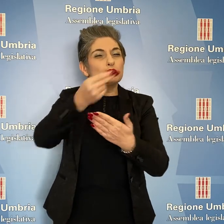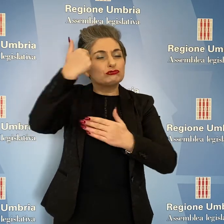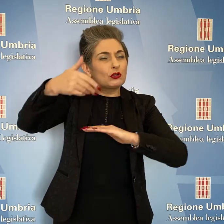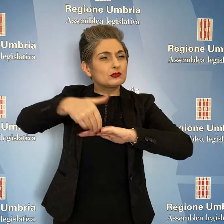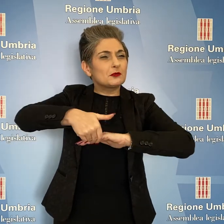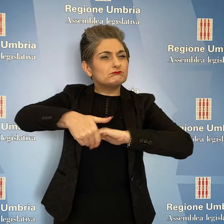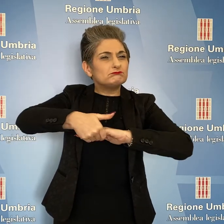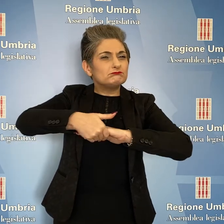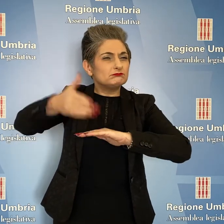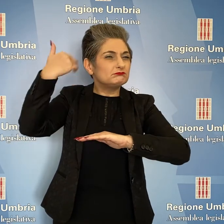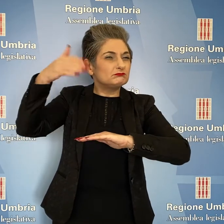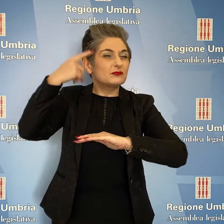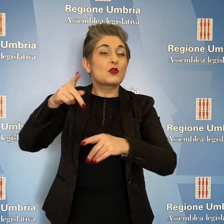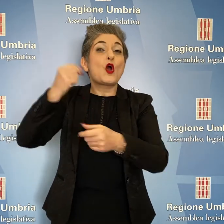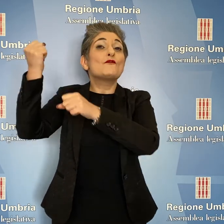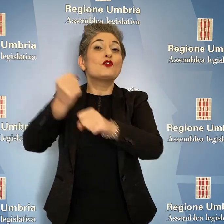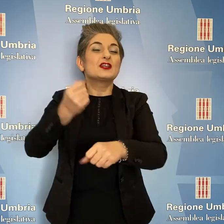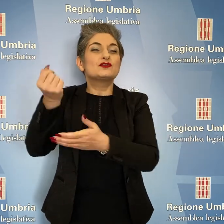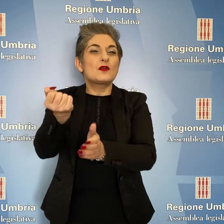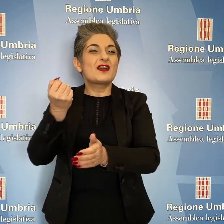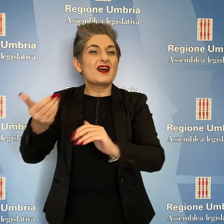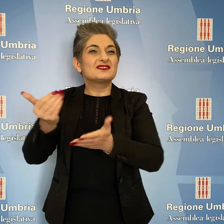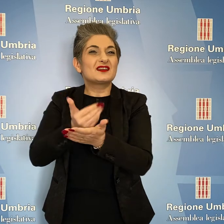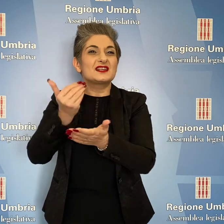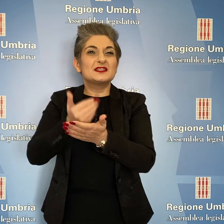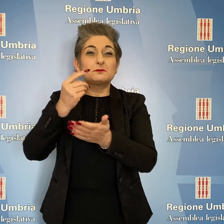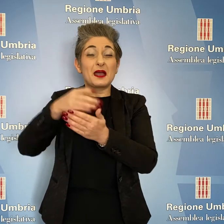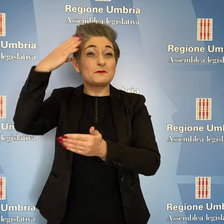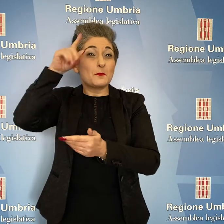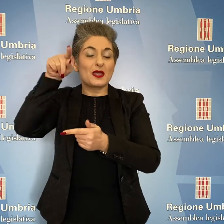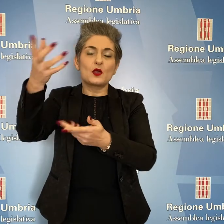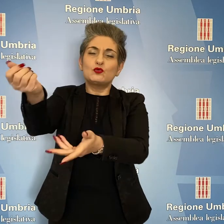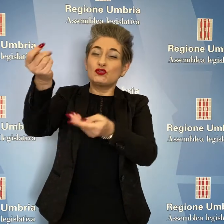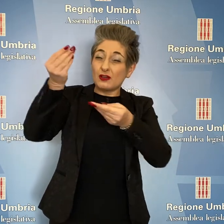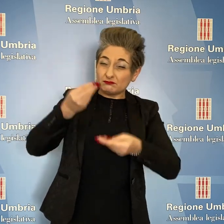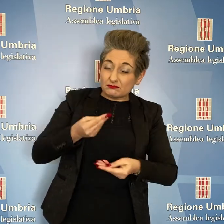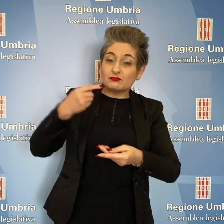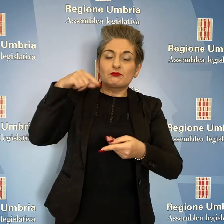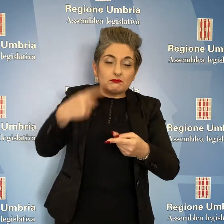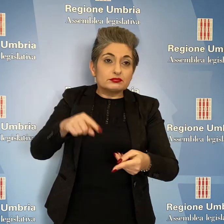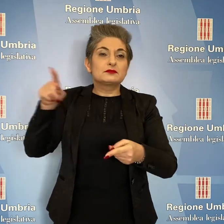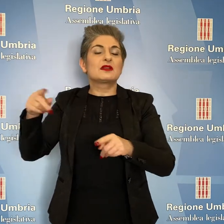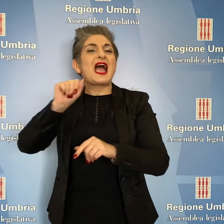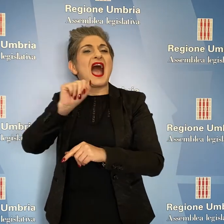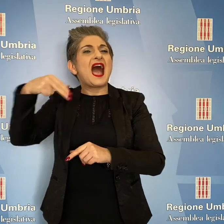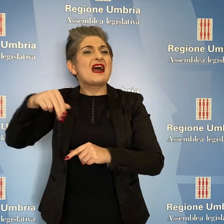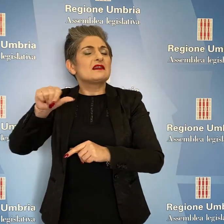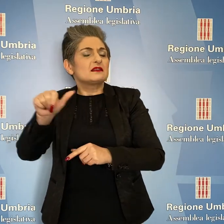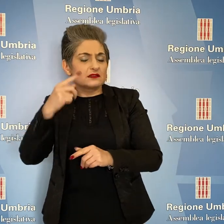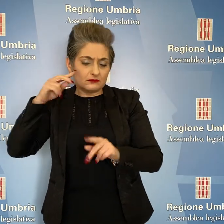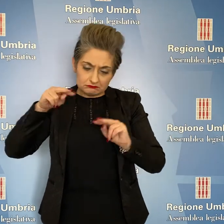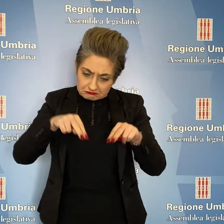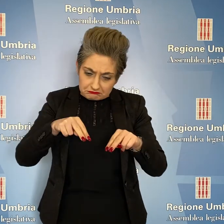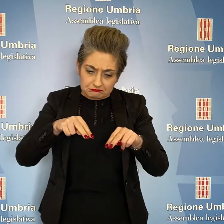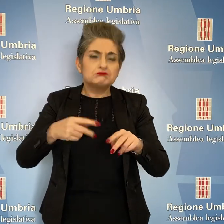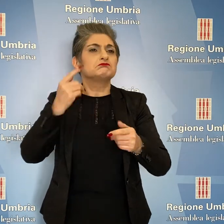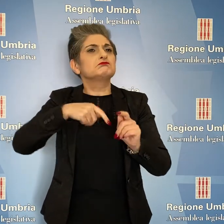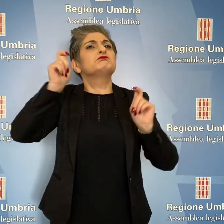progetto preliminare donato dalla Fondazione Cassa di Risparmio di Perugia e dopo il via dall'ANAS è stato finanziato il